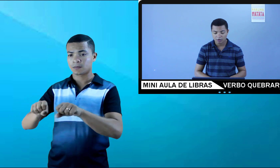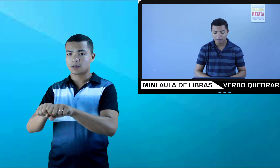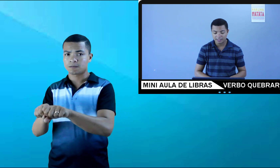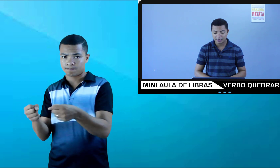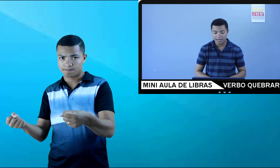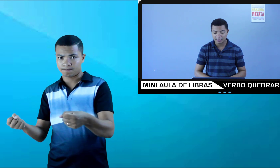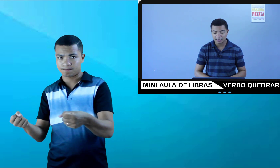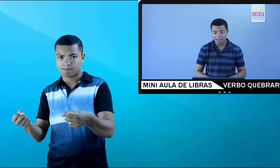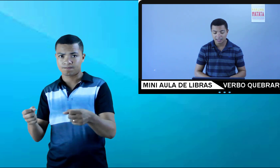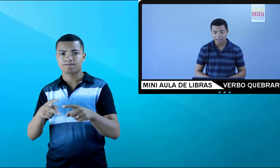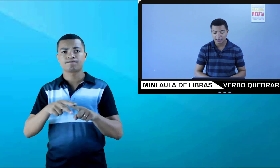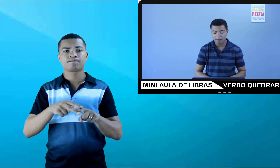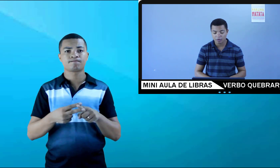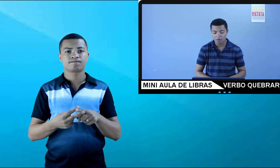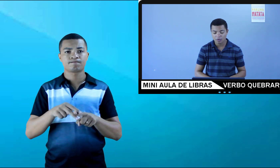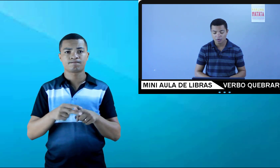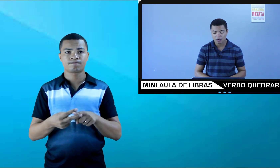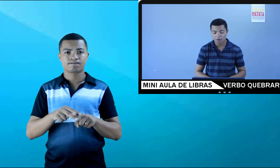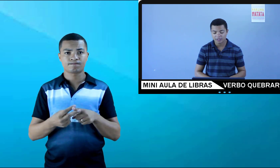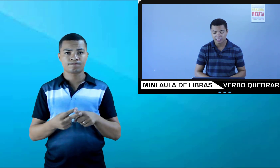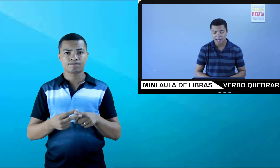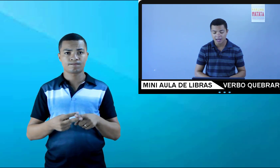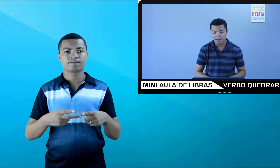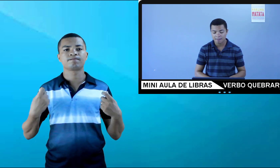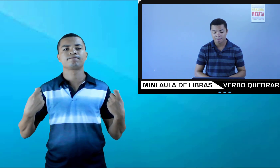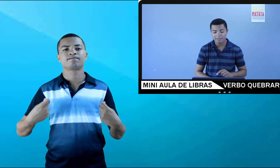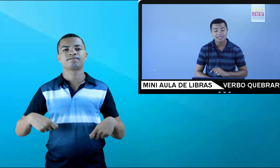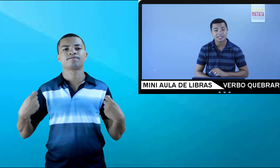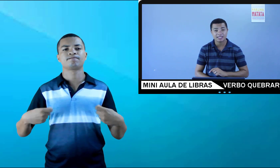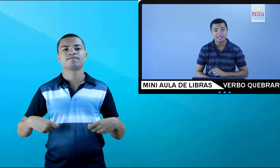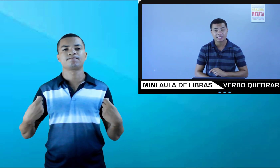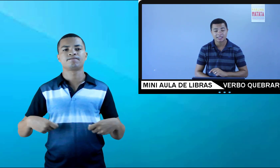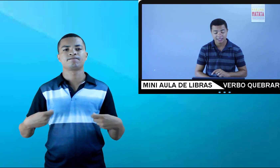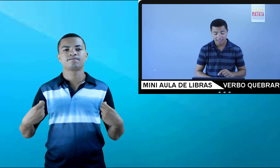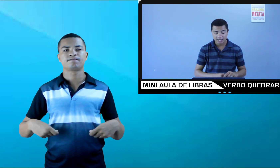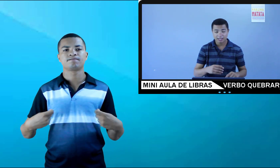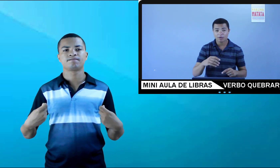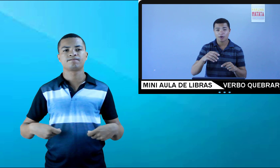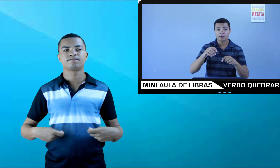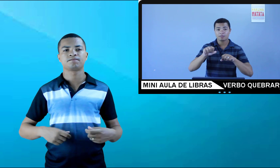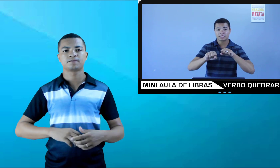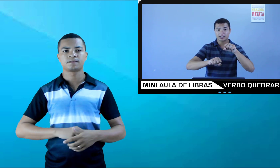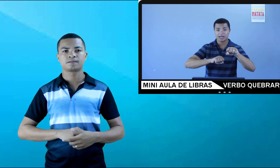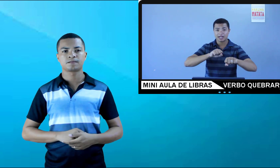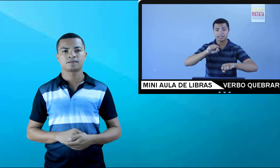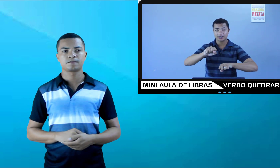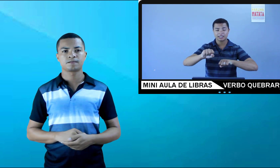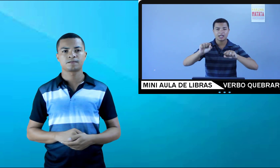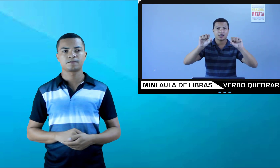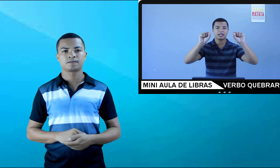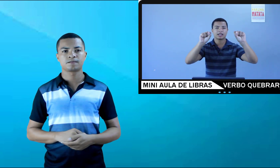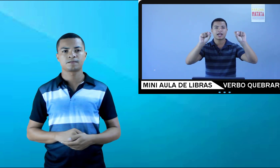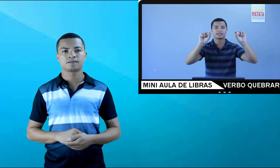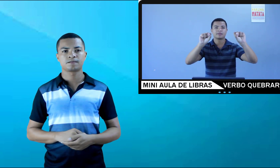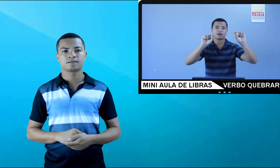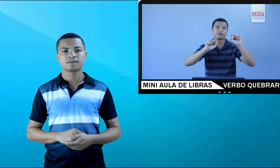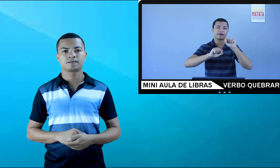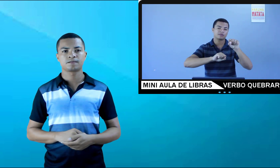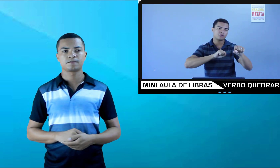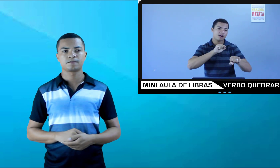Ó, bicicleta, quebrou. Consertar, precisa. Então, ó, bicicleta, letra S, o melhor alfabeto manual,